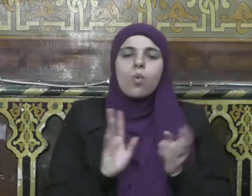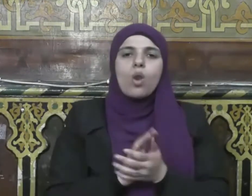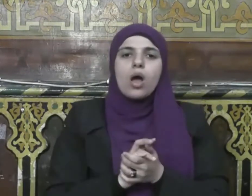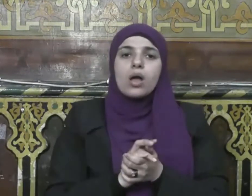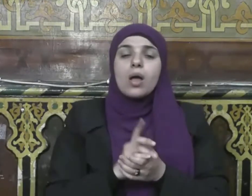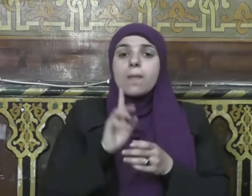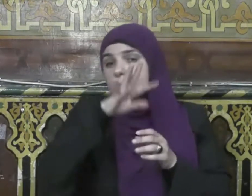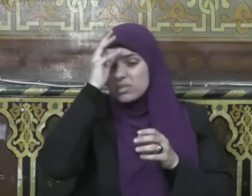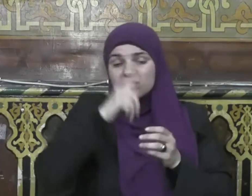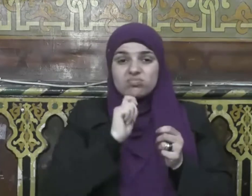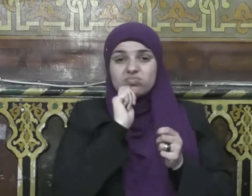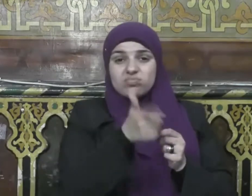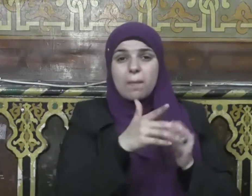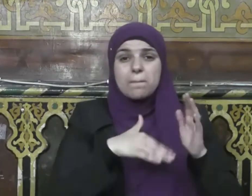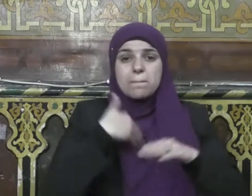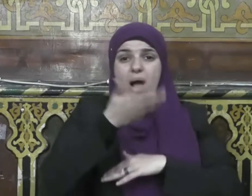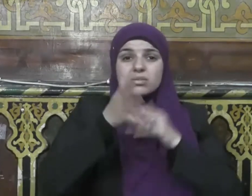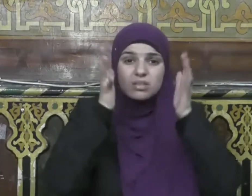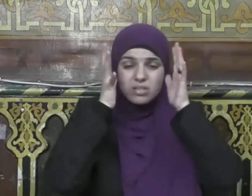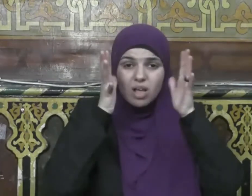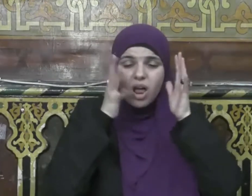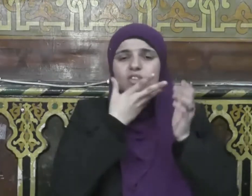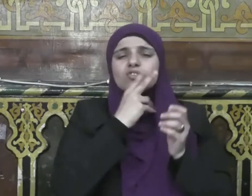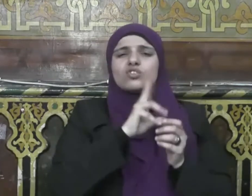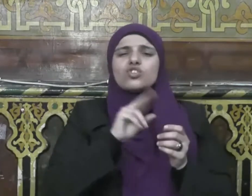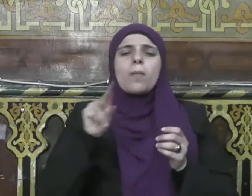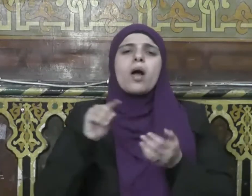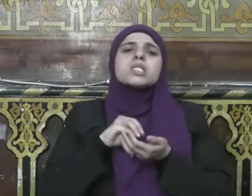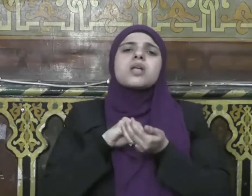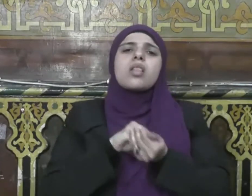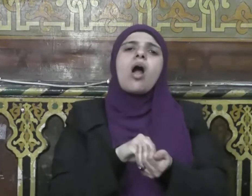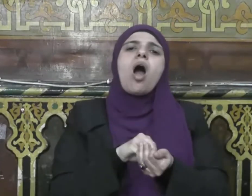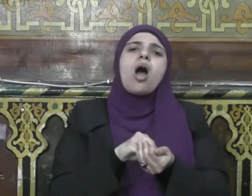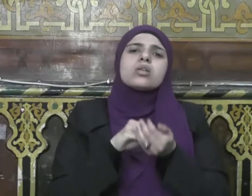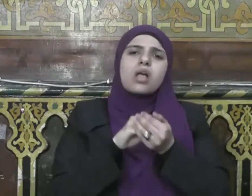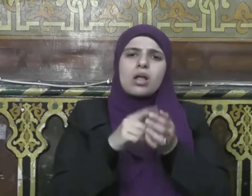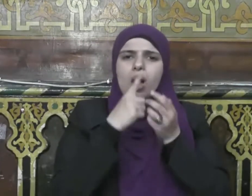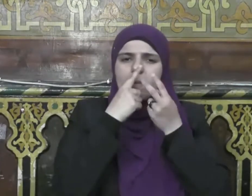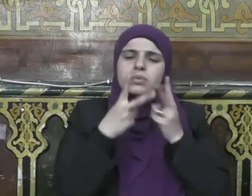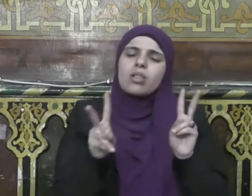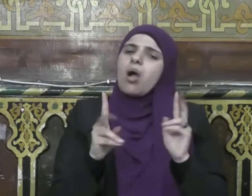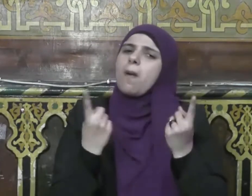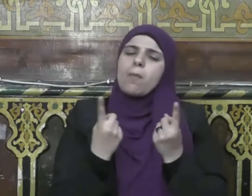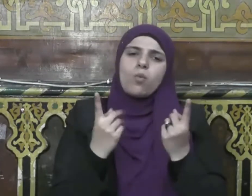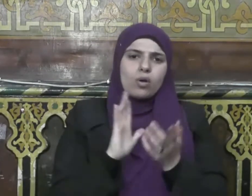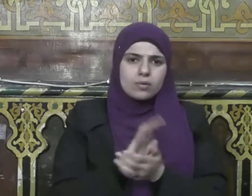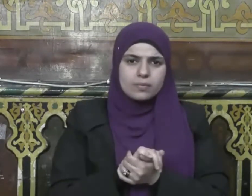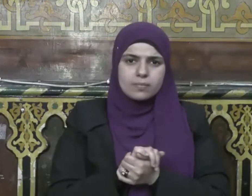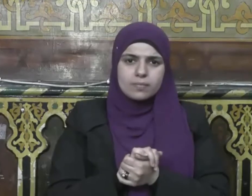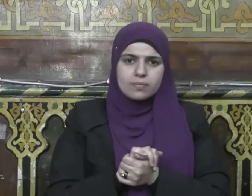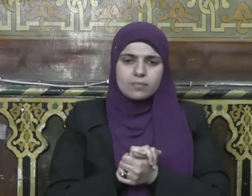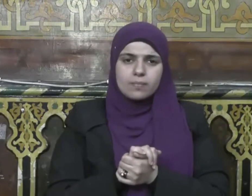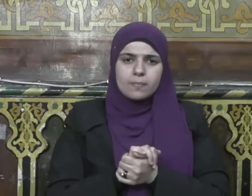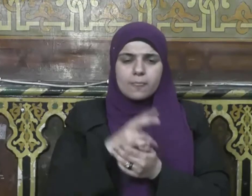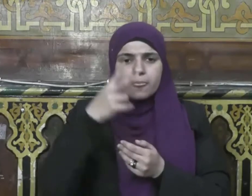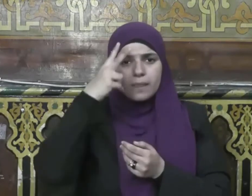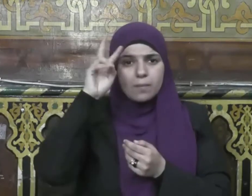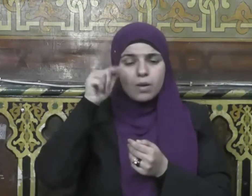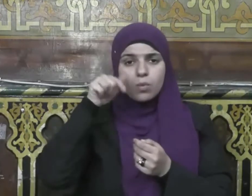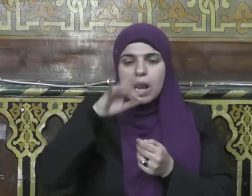صدقة من الصدقات ومنها الاجتهاد في الدعاء فإذا كان الدعاء في